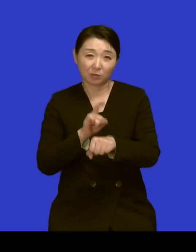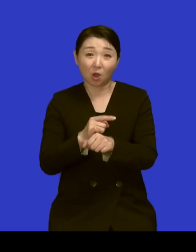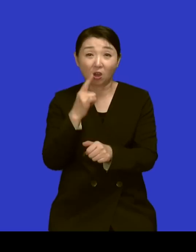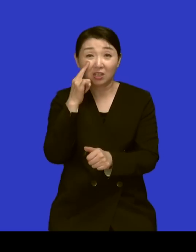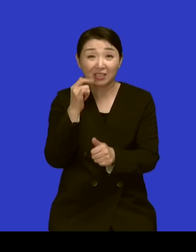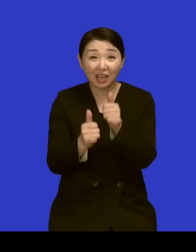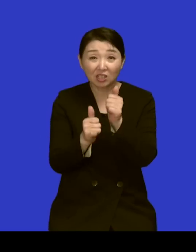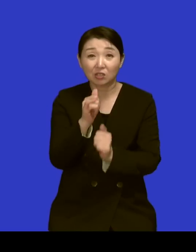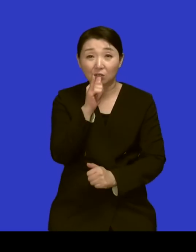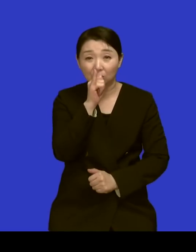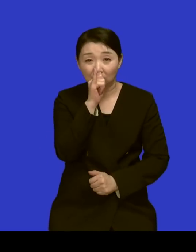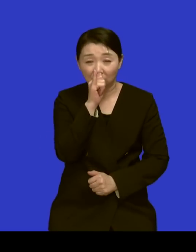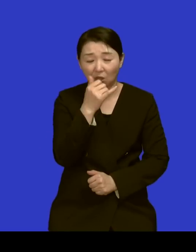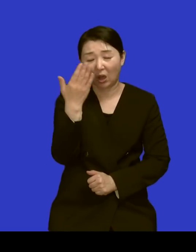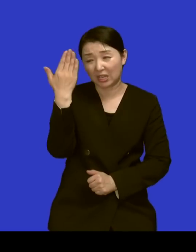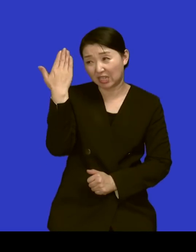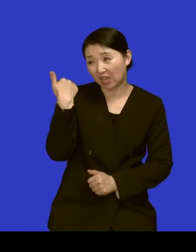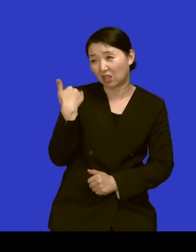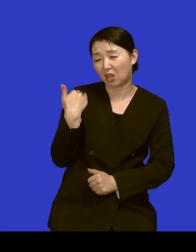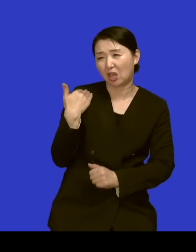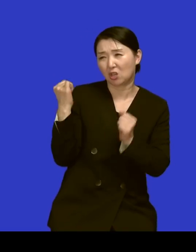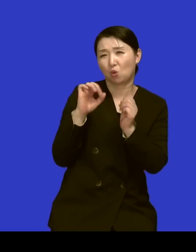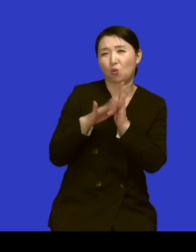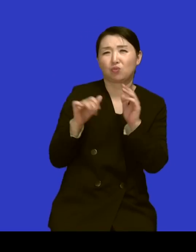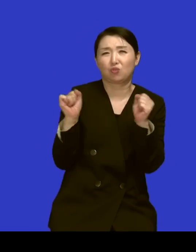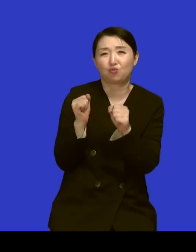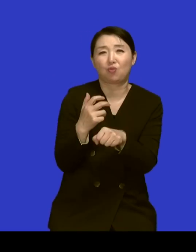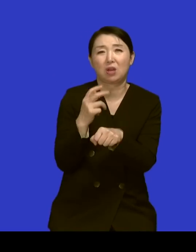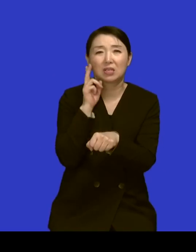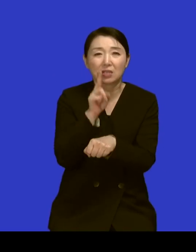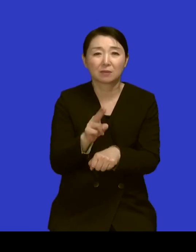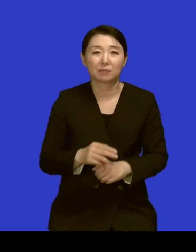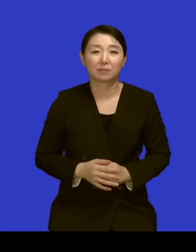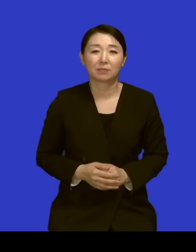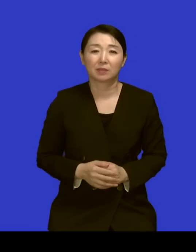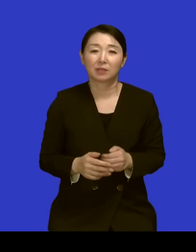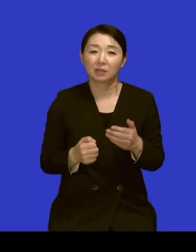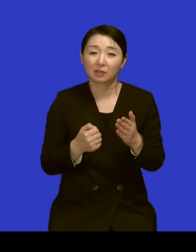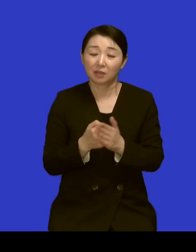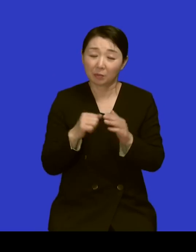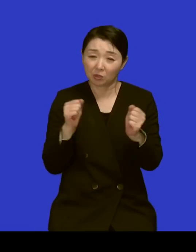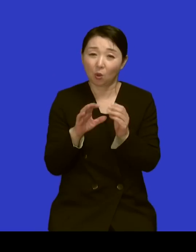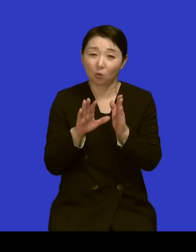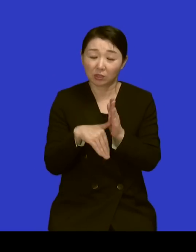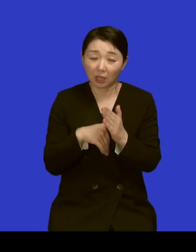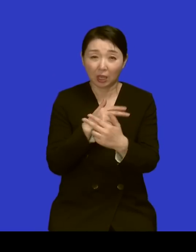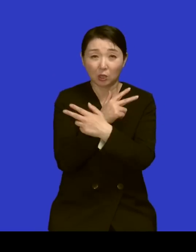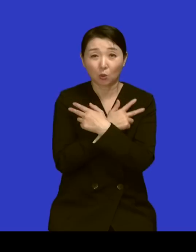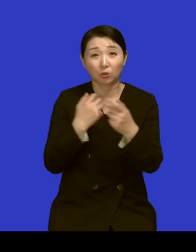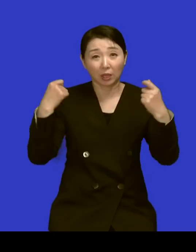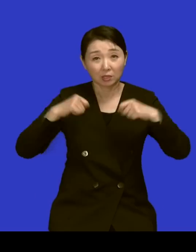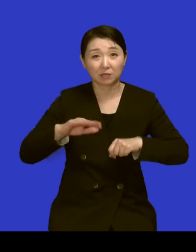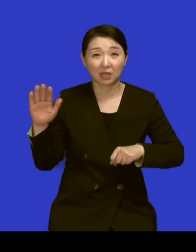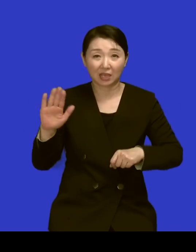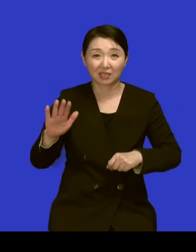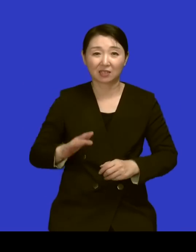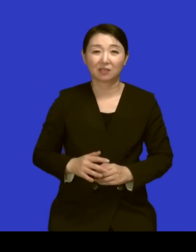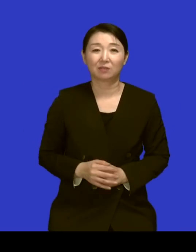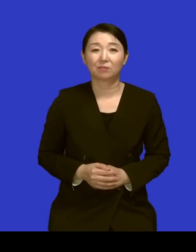옛날에는 엄청 추웠어요 겨울에 네 그래서 겨울 한겨울에 코트 안 입기 아 본인이 스스로